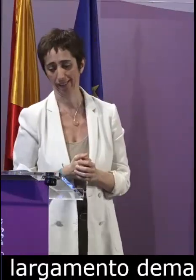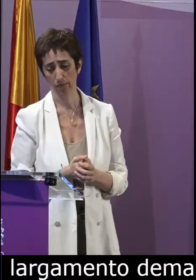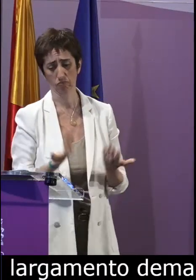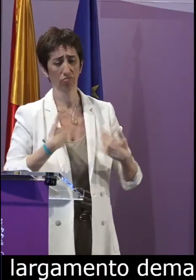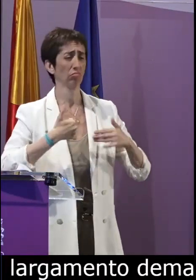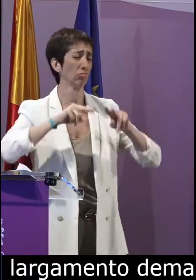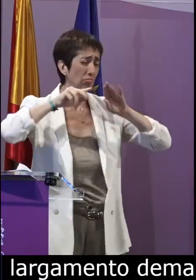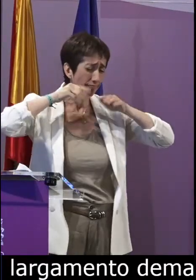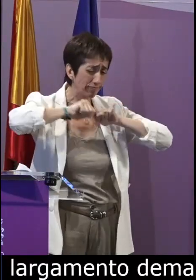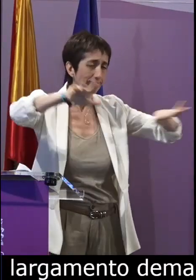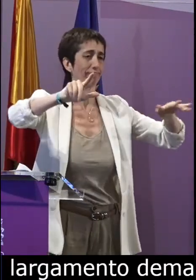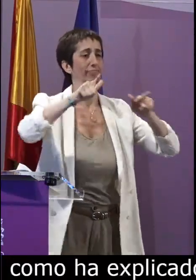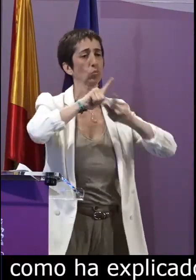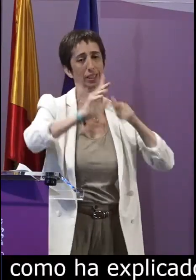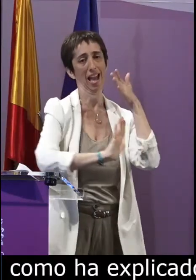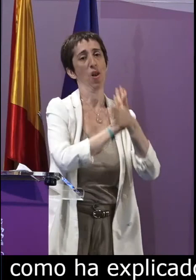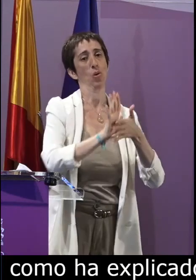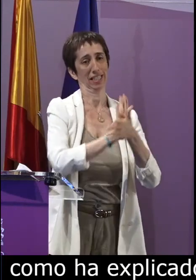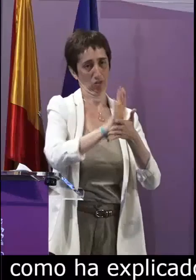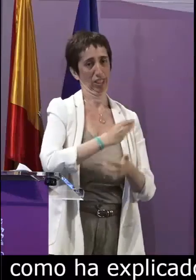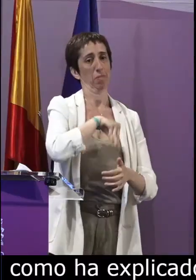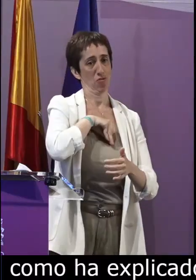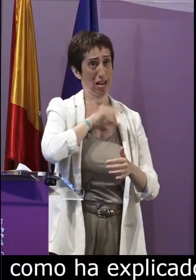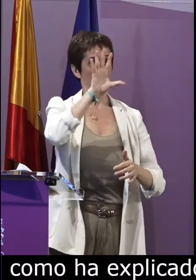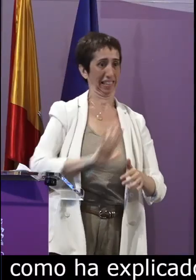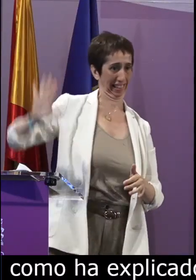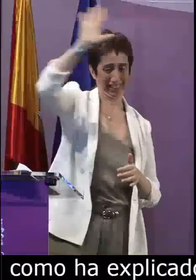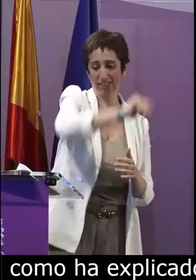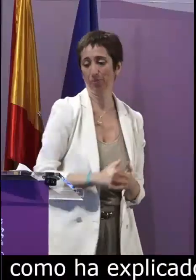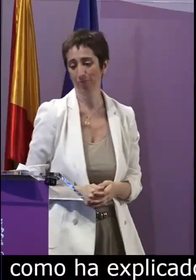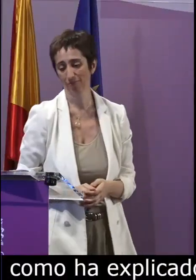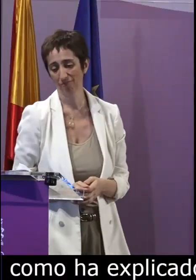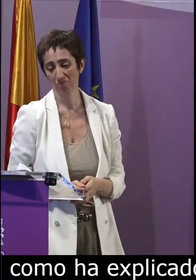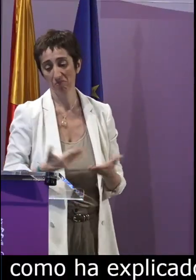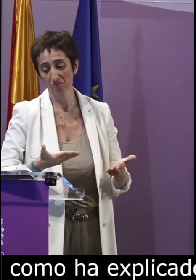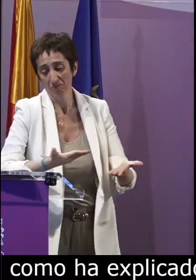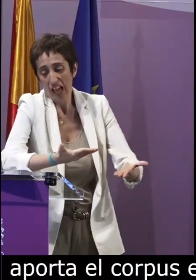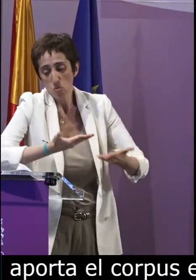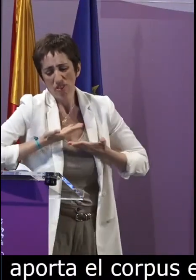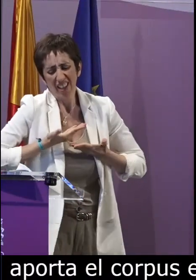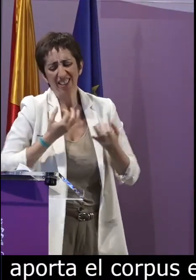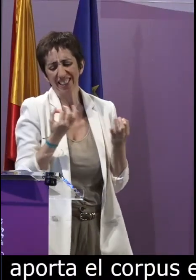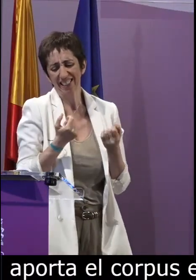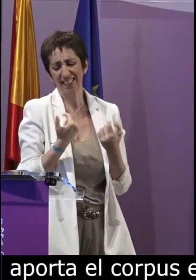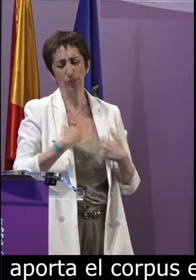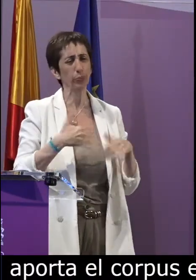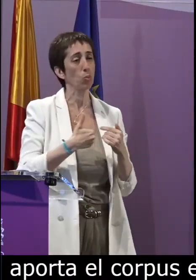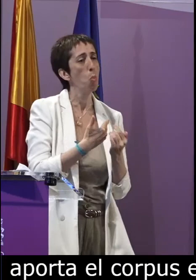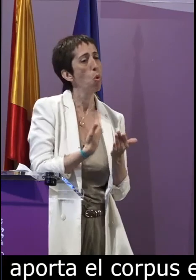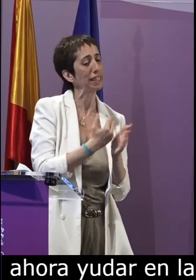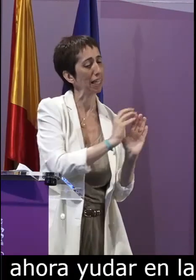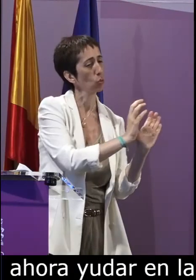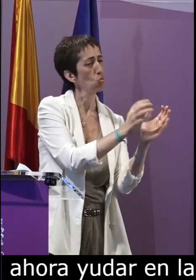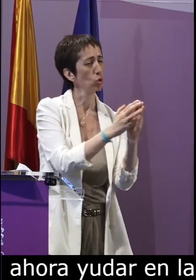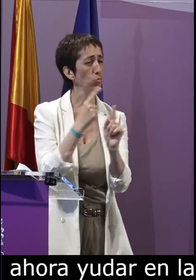una herramienta que nos va ayudar en la difusión de la lengua de signos española en todo el estado y nos va a ayudar